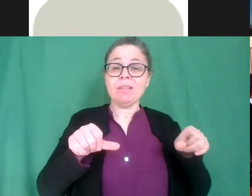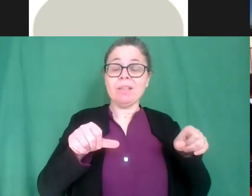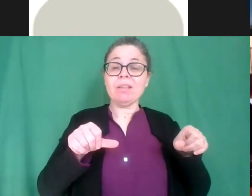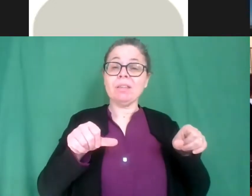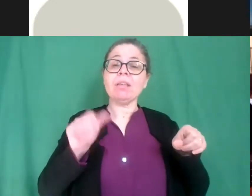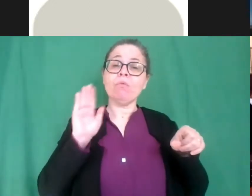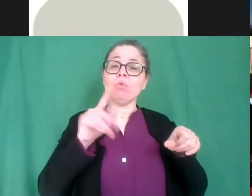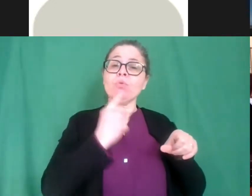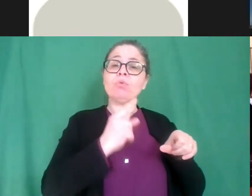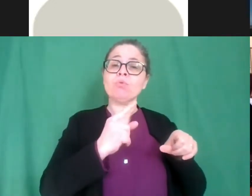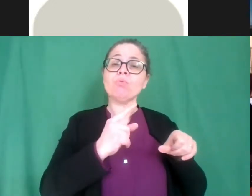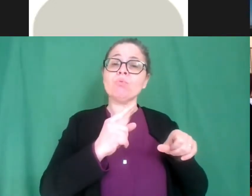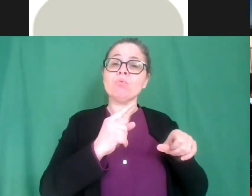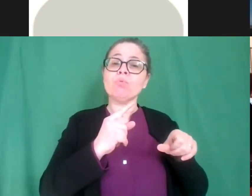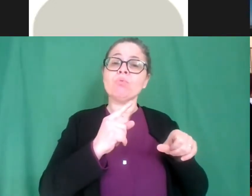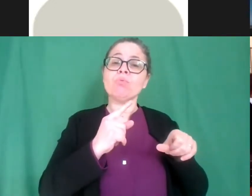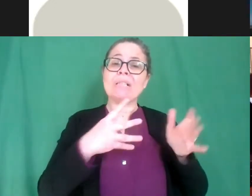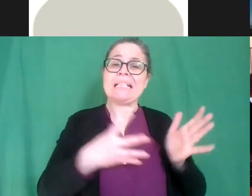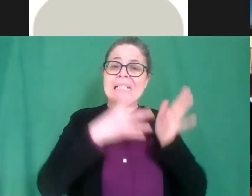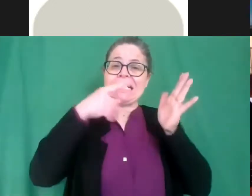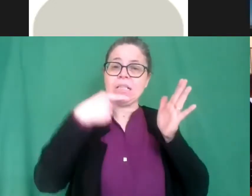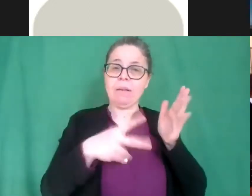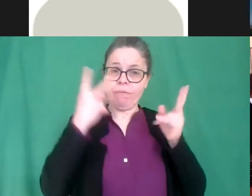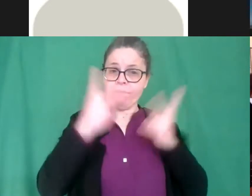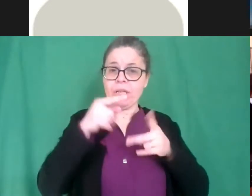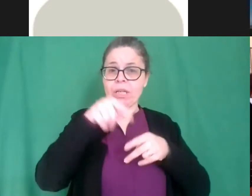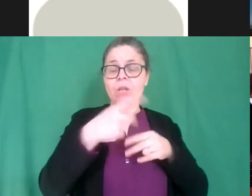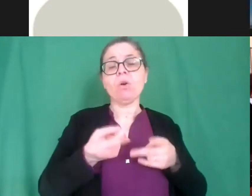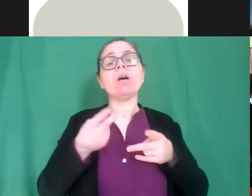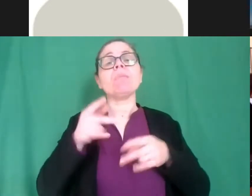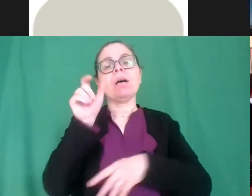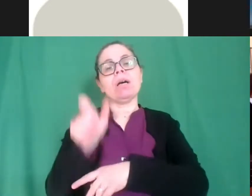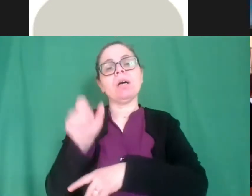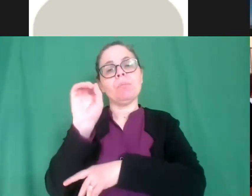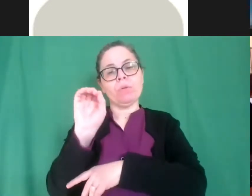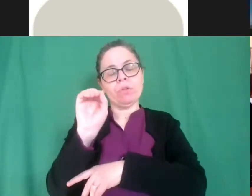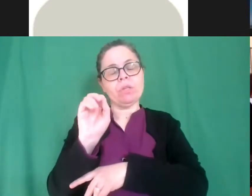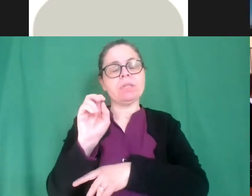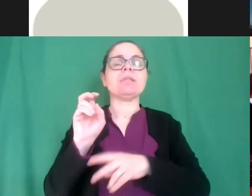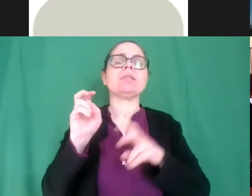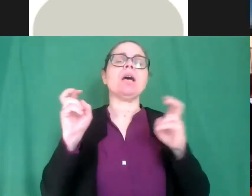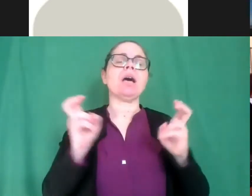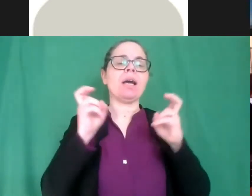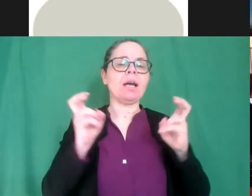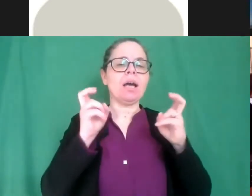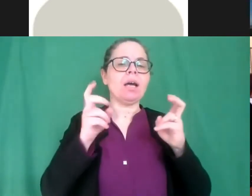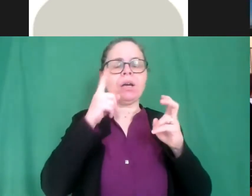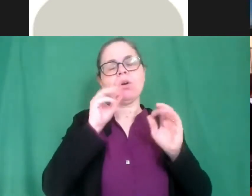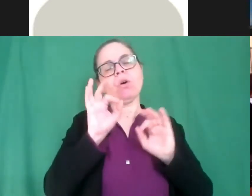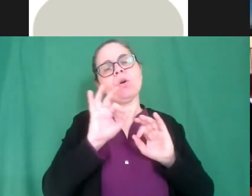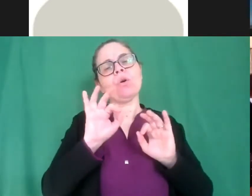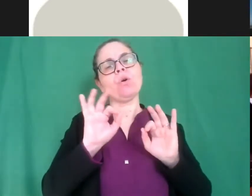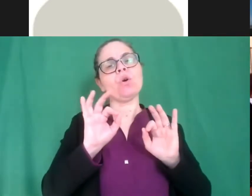continuerà come dire a darci questo contributo e anche altri altre forme di contributo perché vi assicuro è una risorsa assolutamente